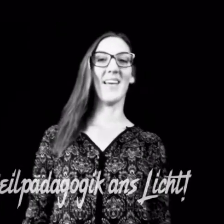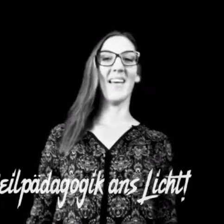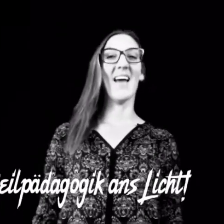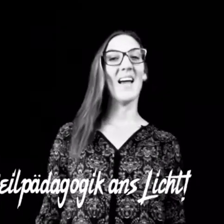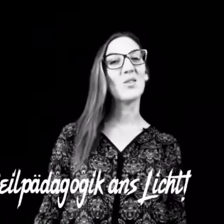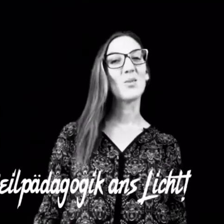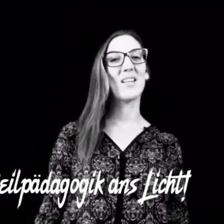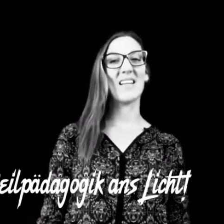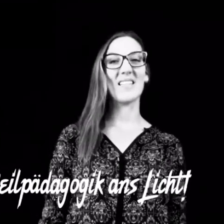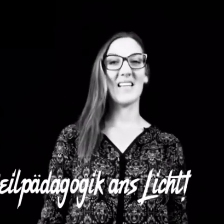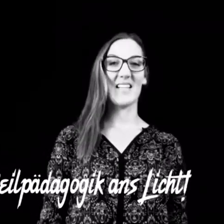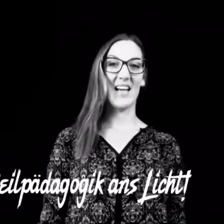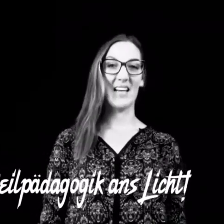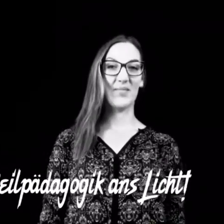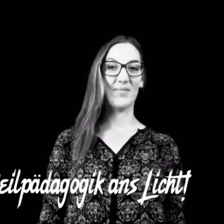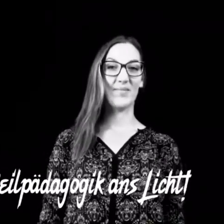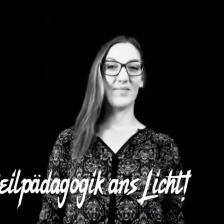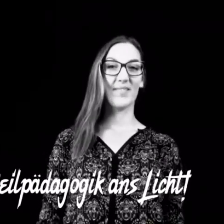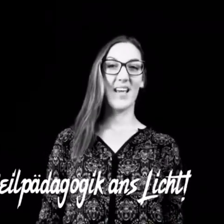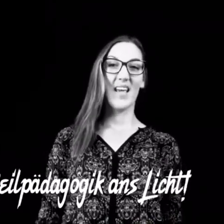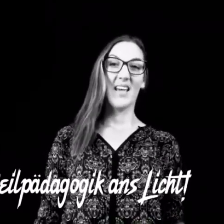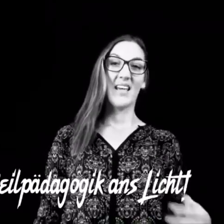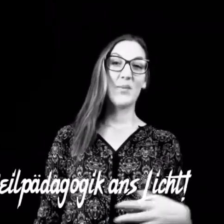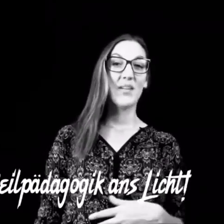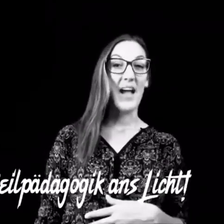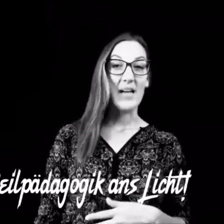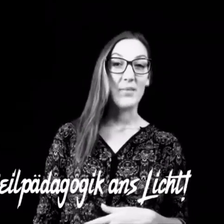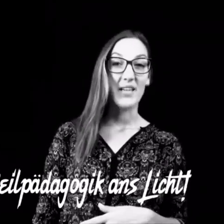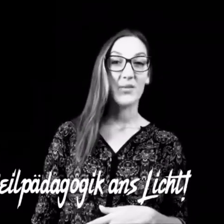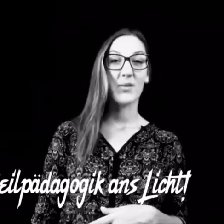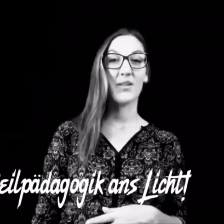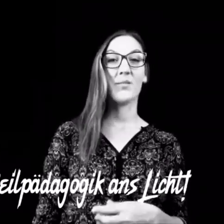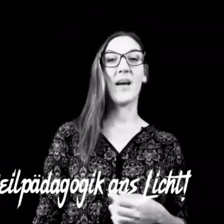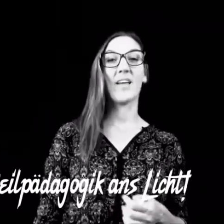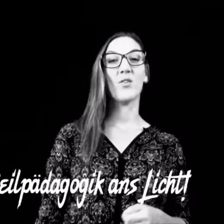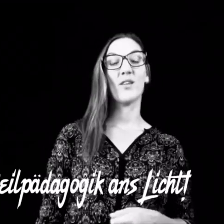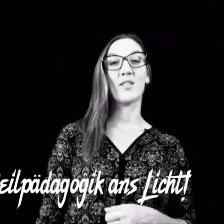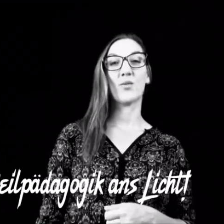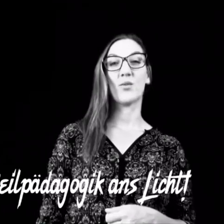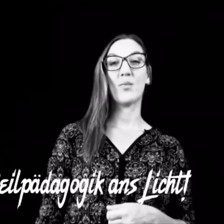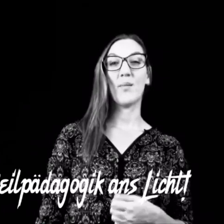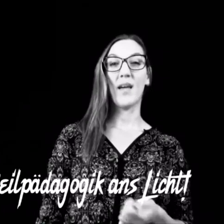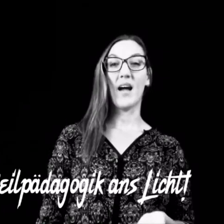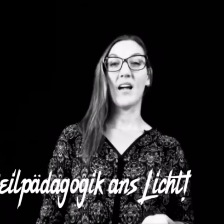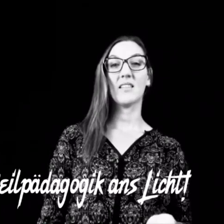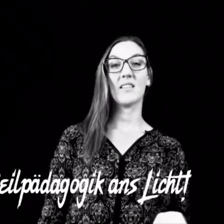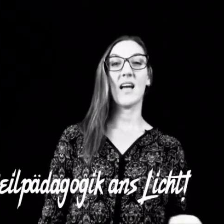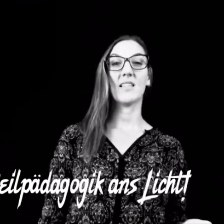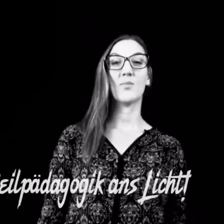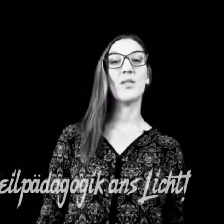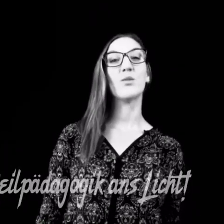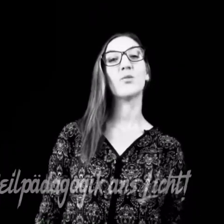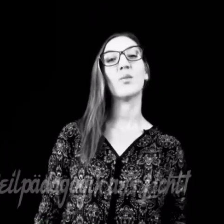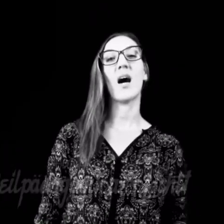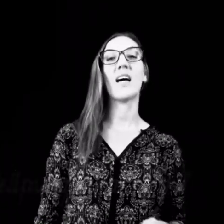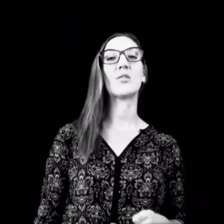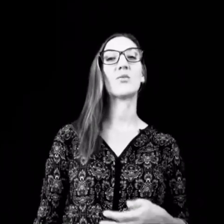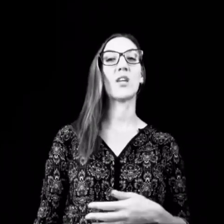Hallo, bin Alicia Seiler. Ich bin Heilpädagogin bei Innovation BBA, das heißt Bildung, Beratung und